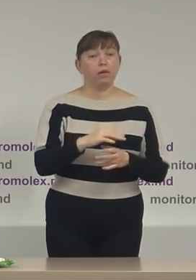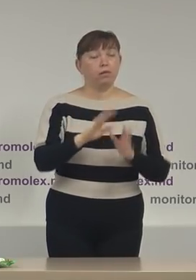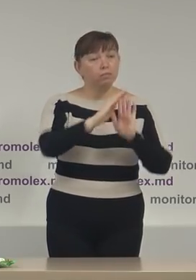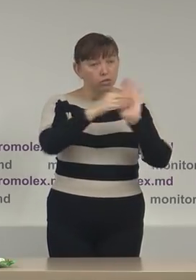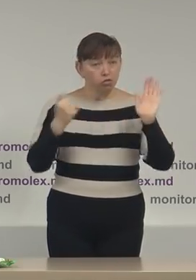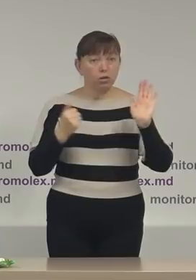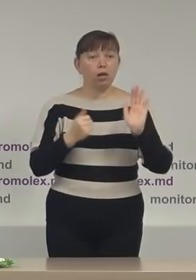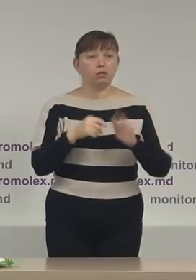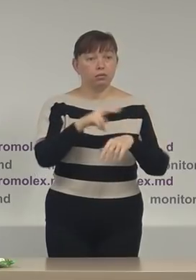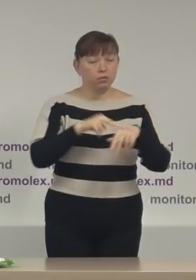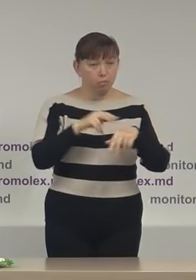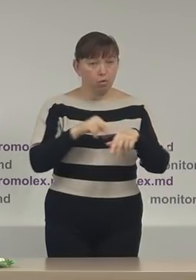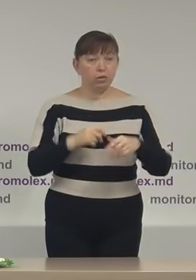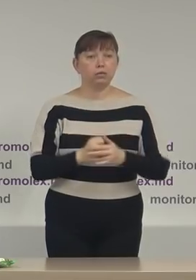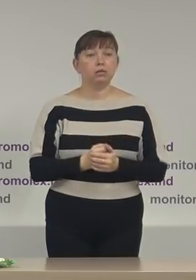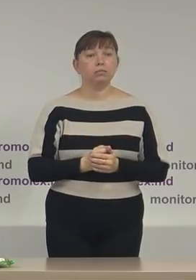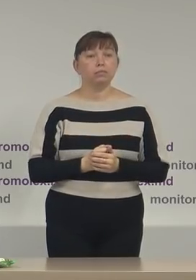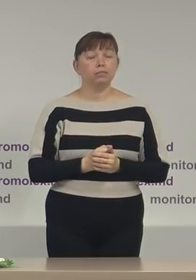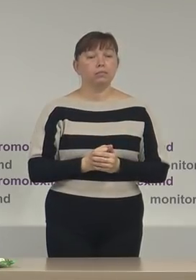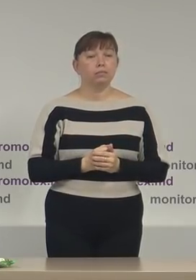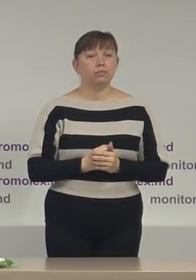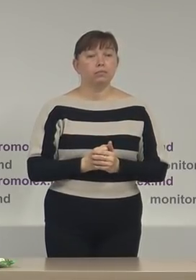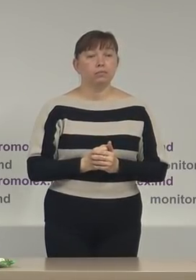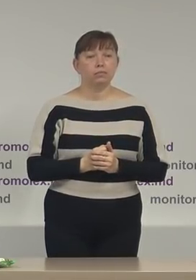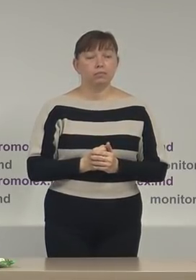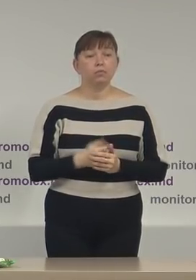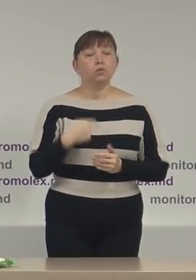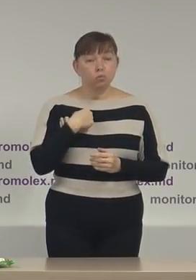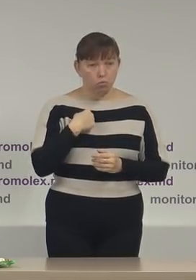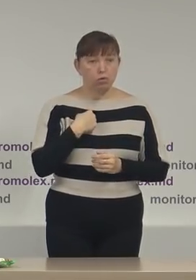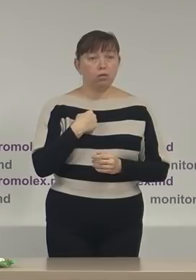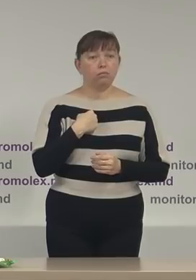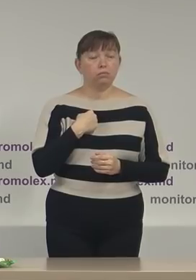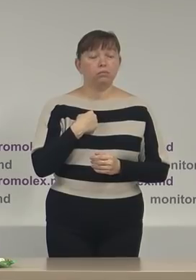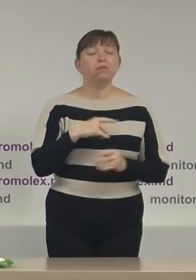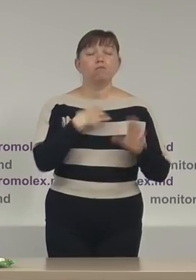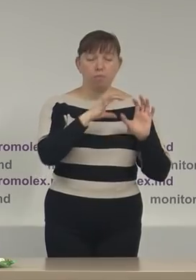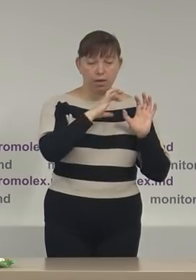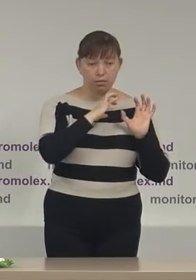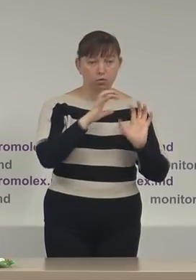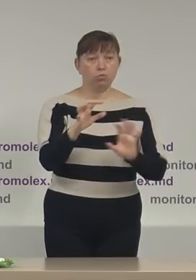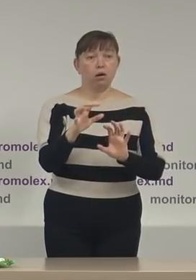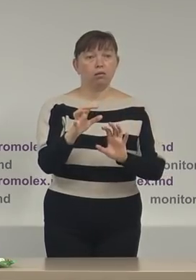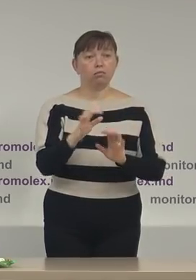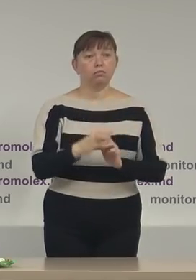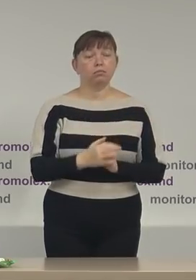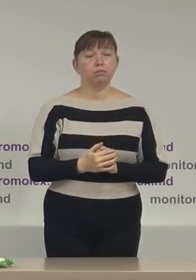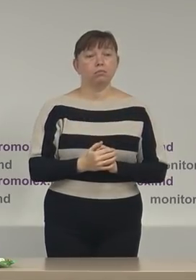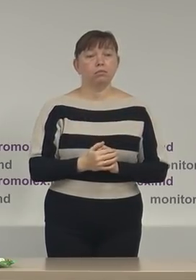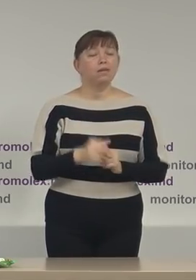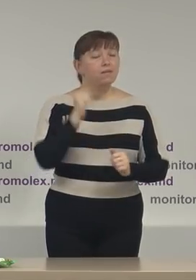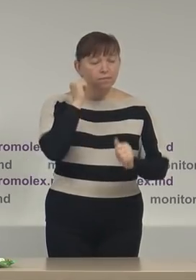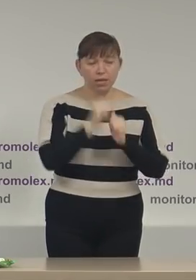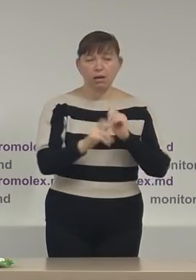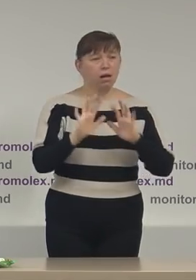la organele de drept noi vom asigura în